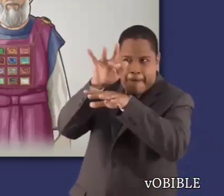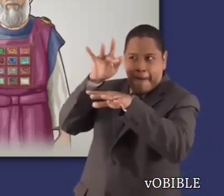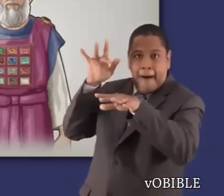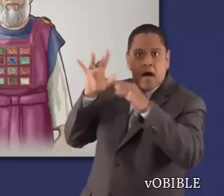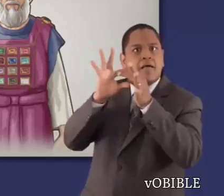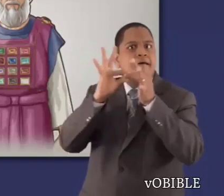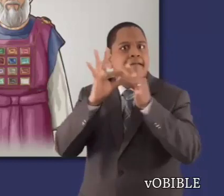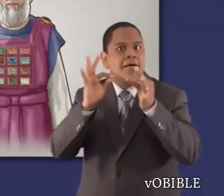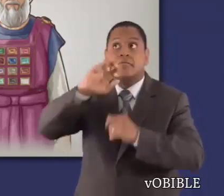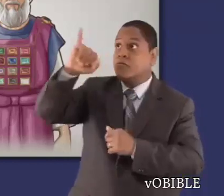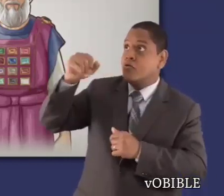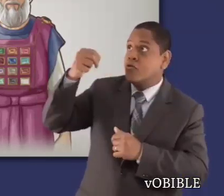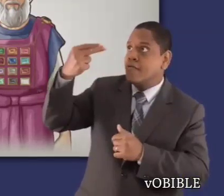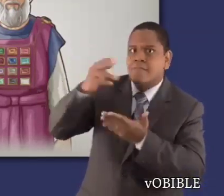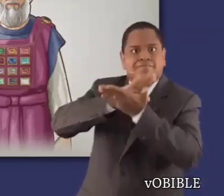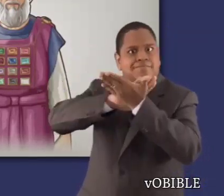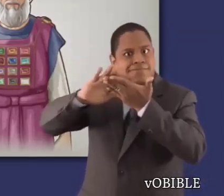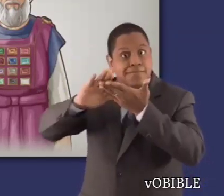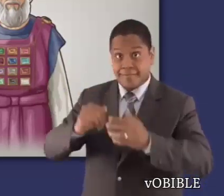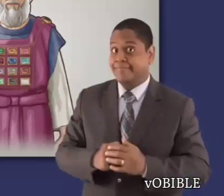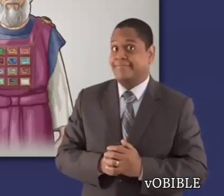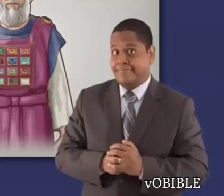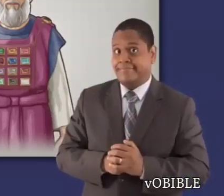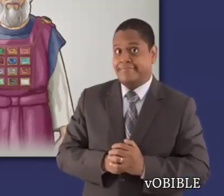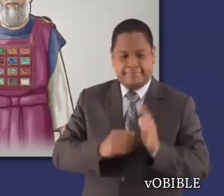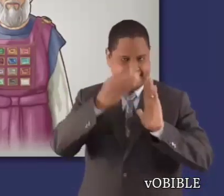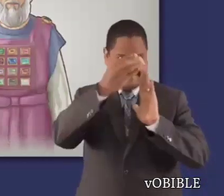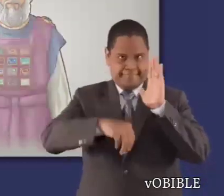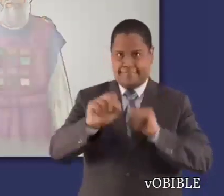que dice, La santidad le pertenece a Jehová.